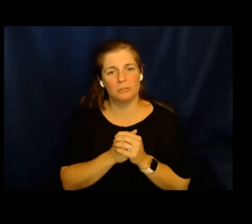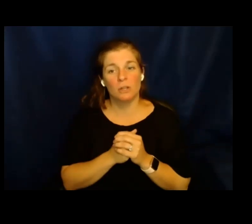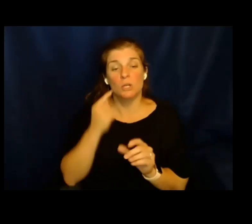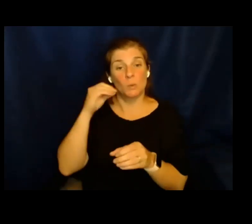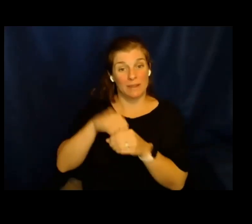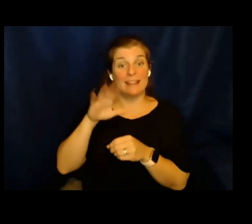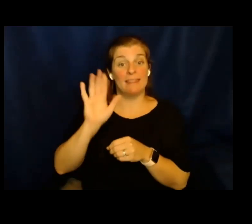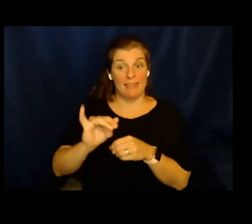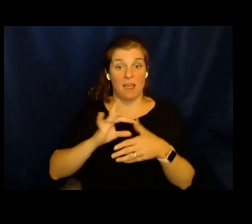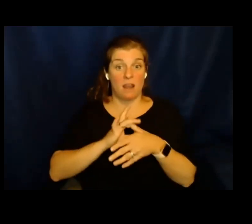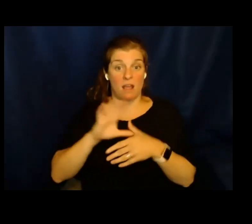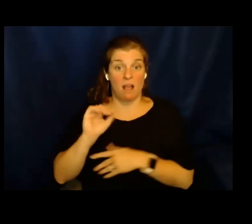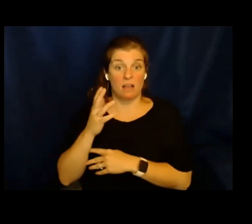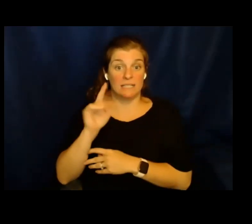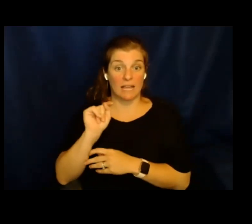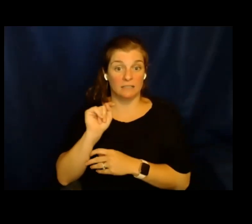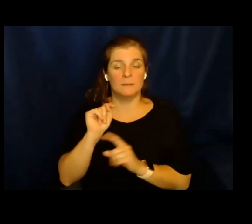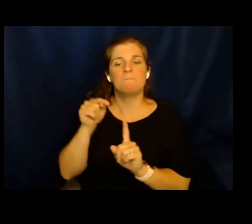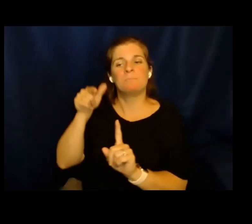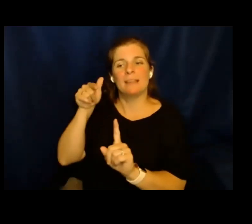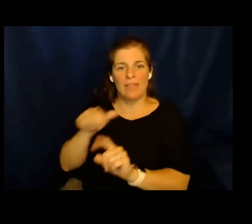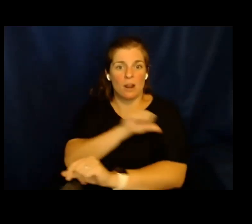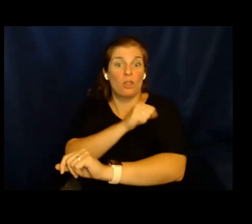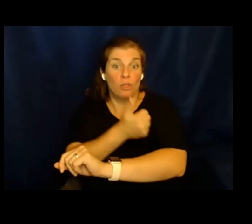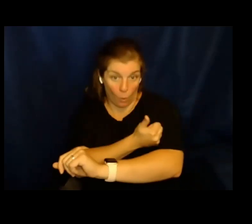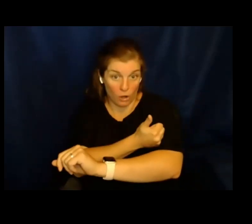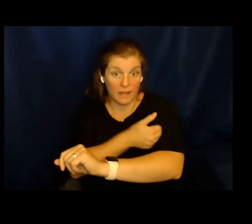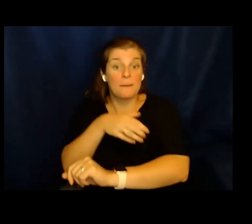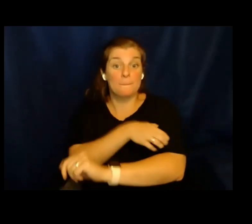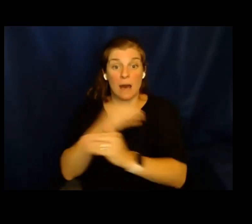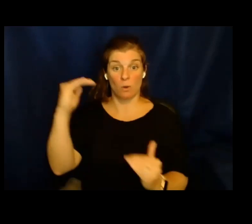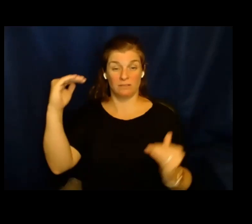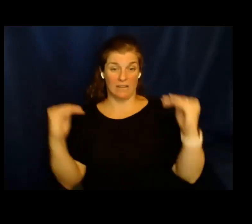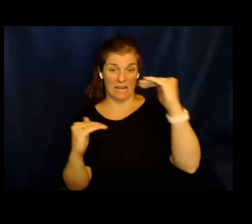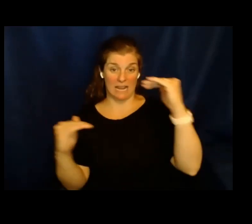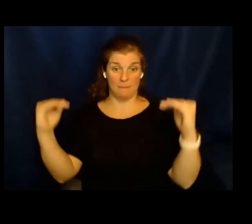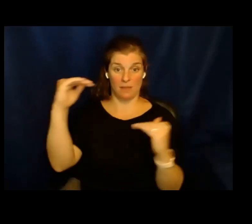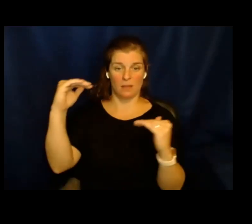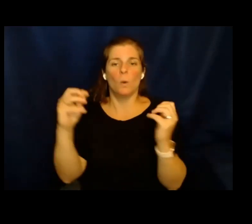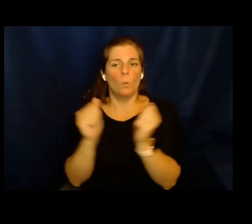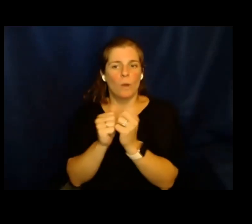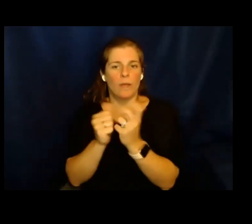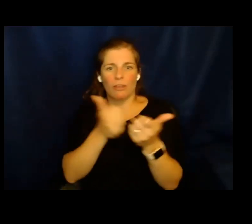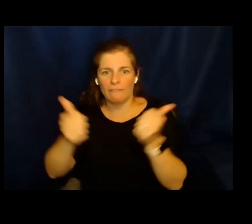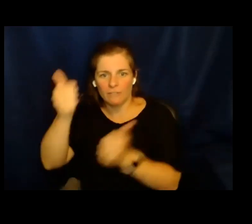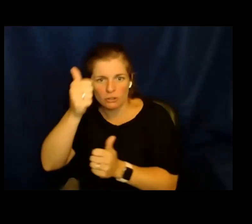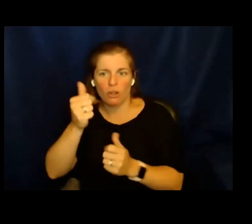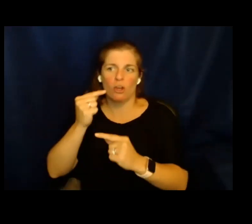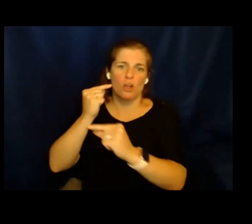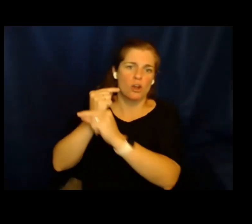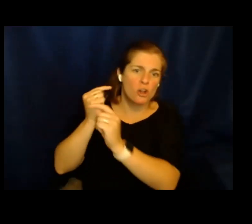Y dentro de ese contexto, la autoridad o la dinámica de poder entre cualquier tipo de funcionario